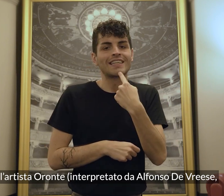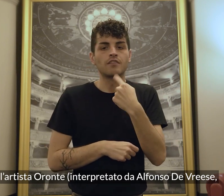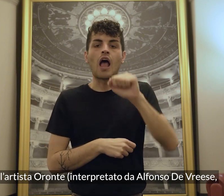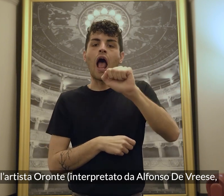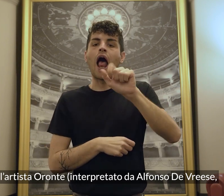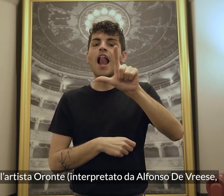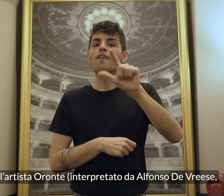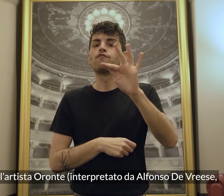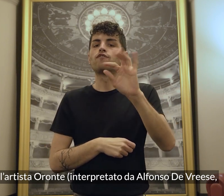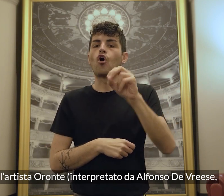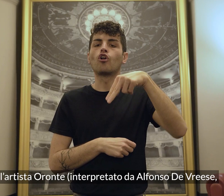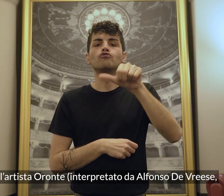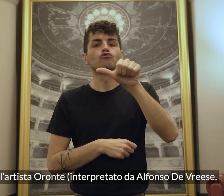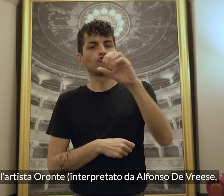Alfonso de Vries,